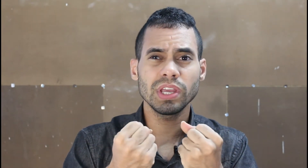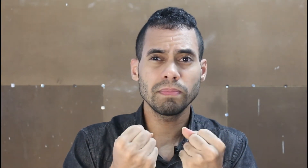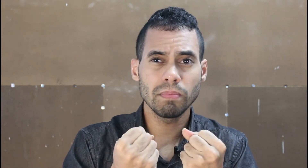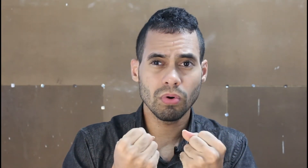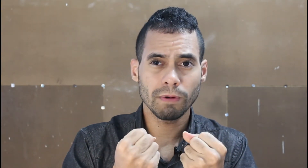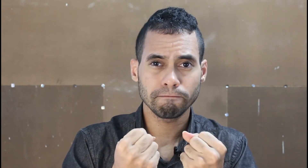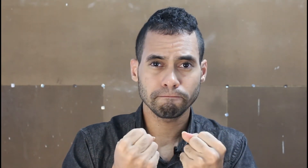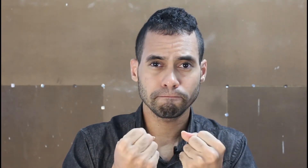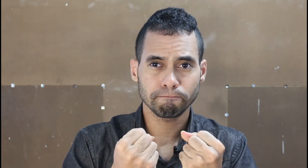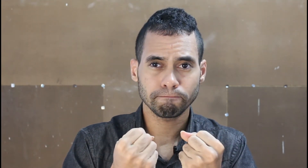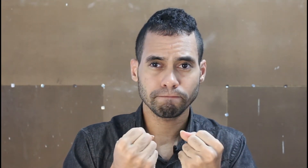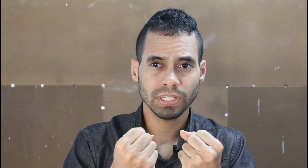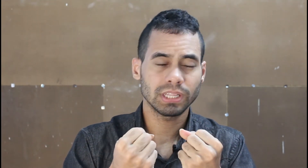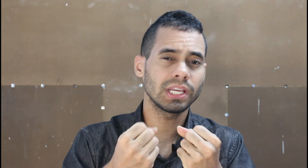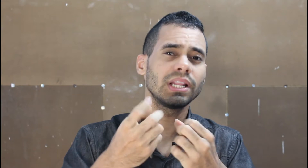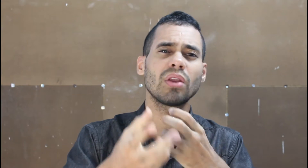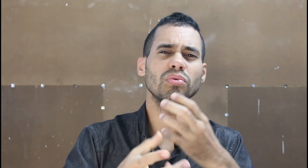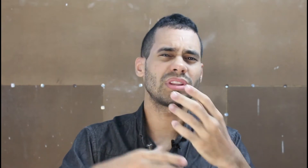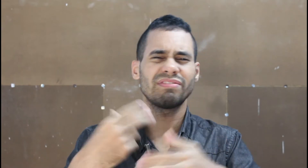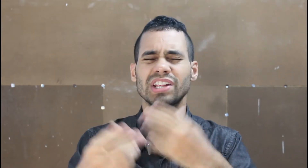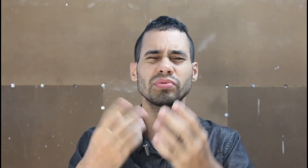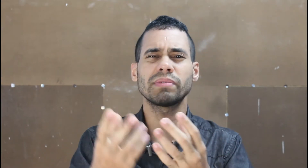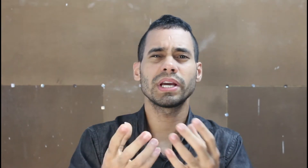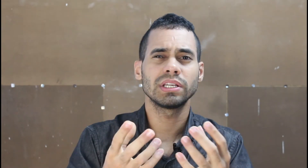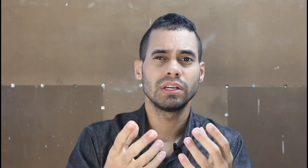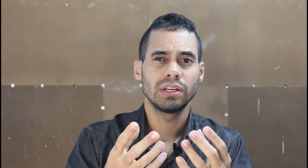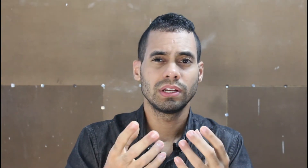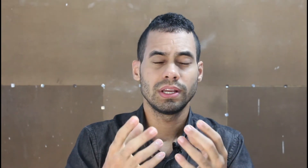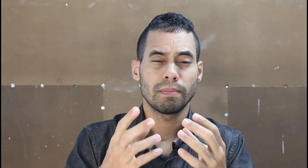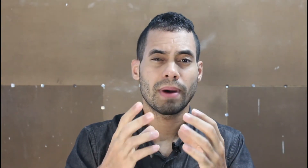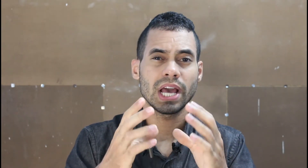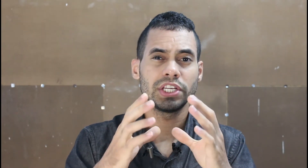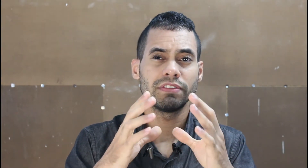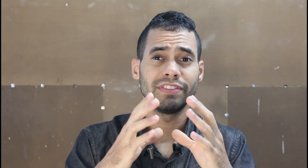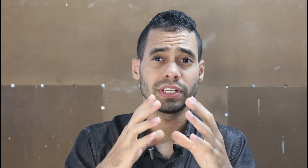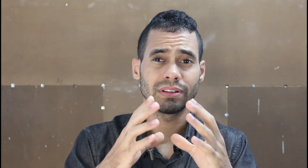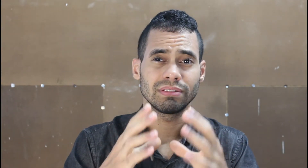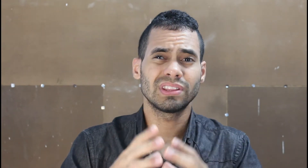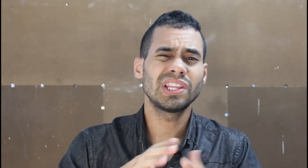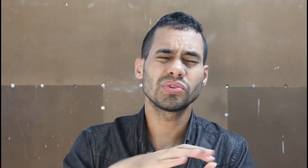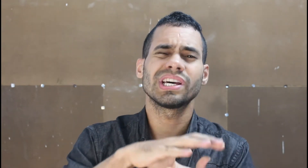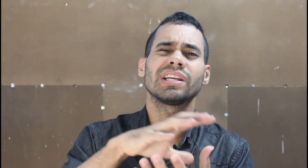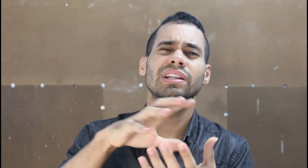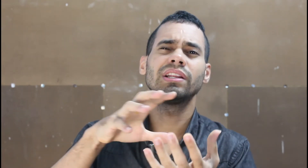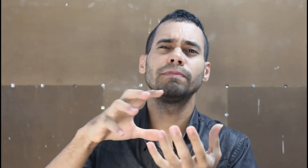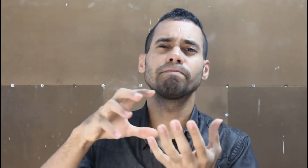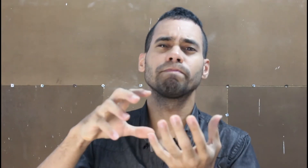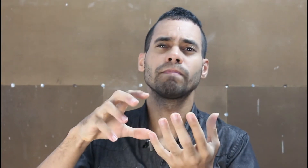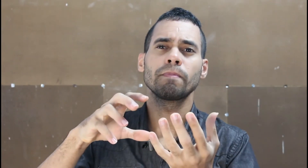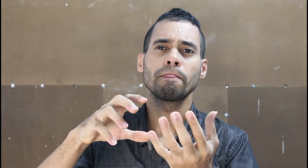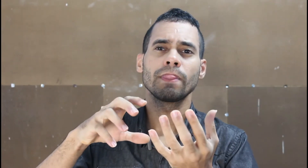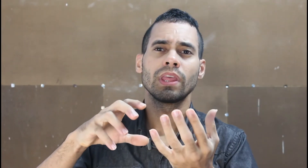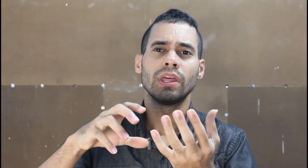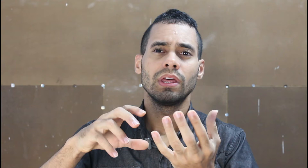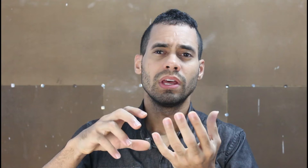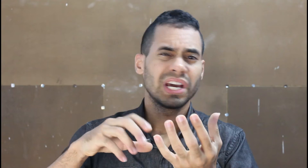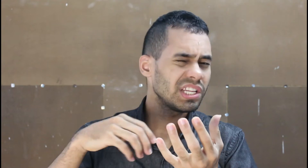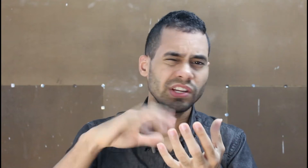equipe boa. tem que dar lucro. Tem várias coisas a mais. Mas, veja, deu certo aquilo ali. Cresceu